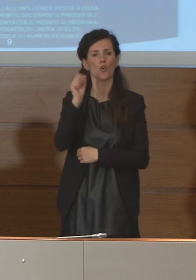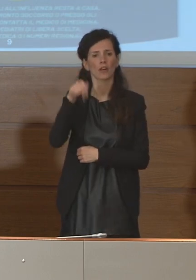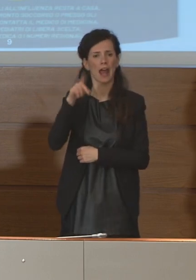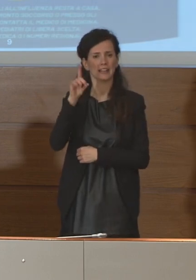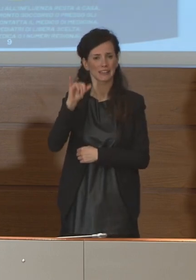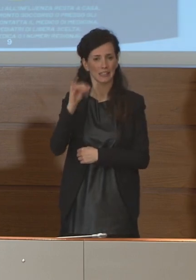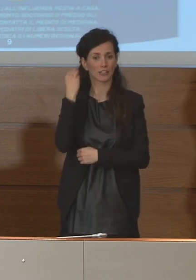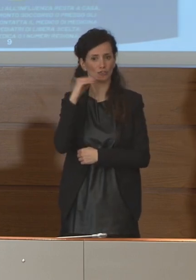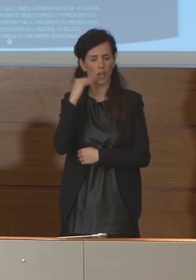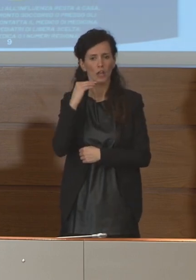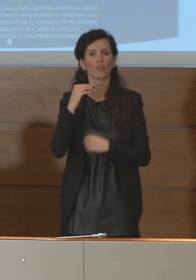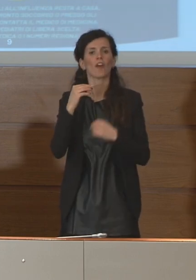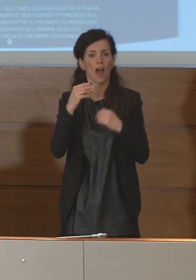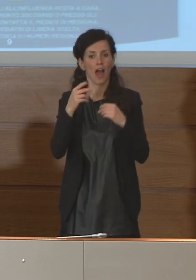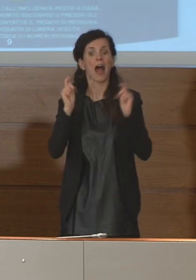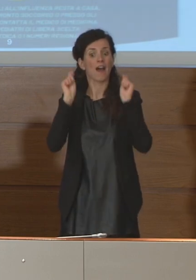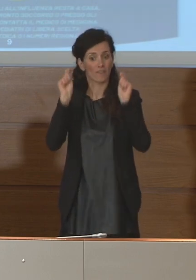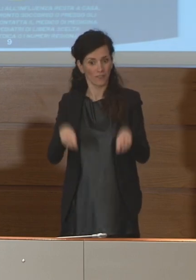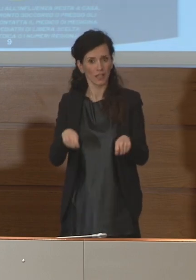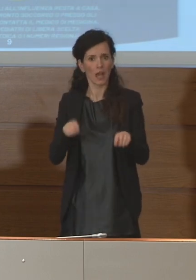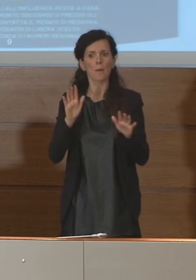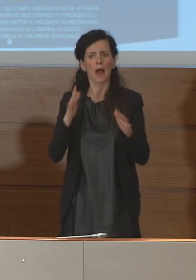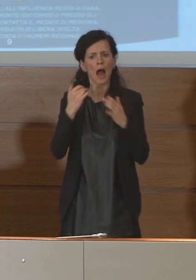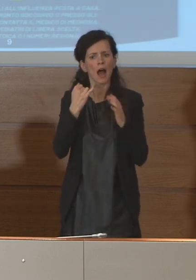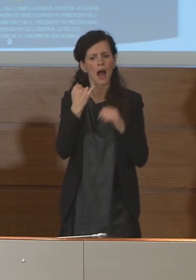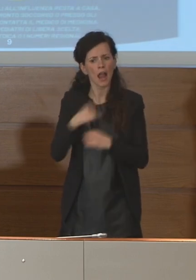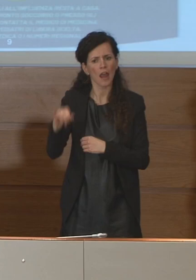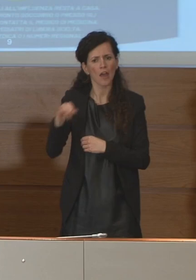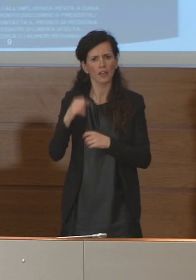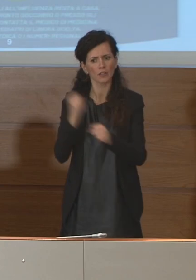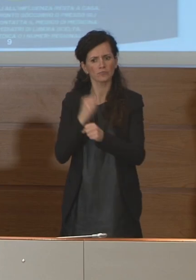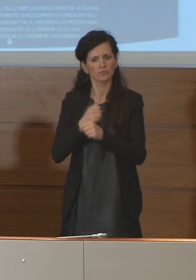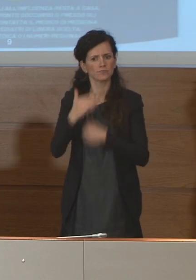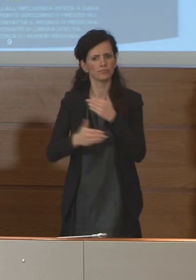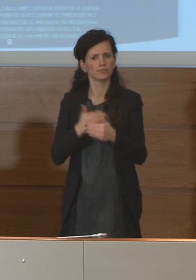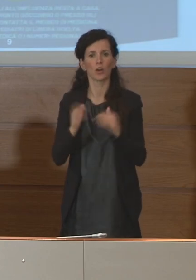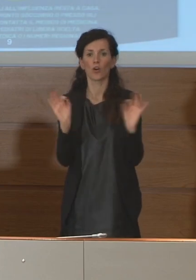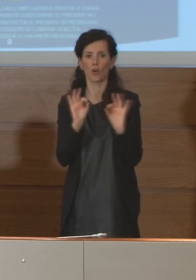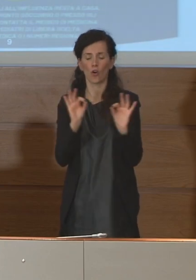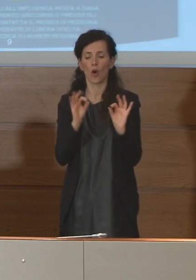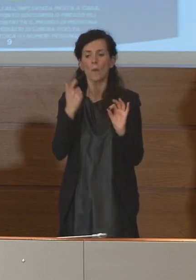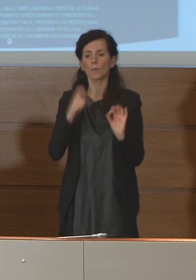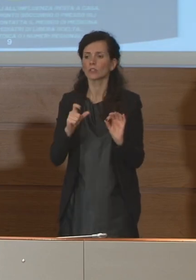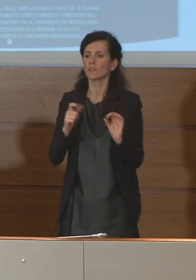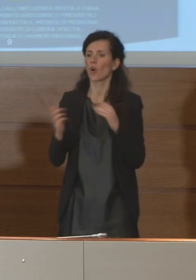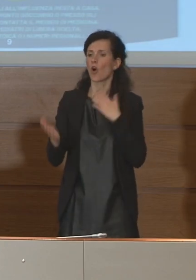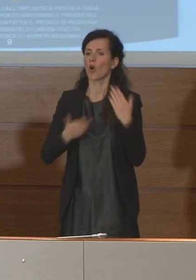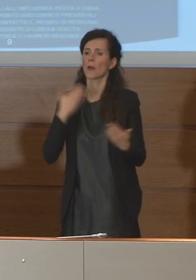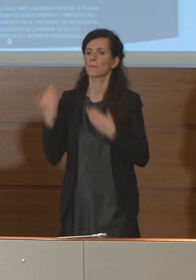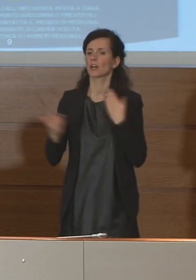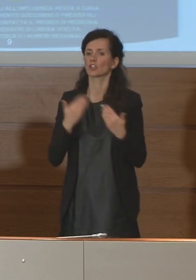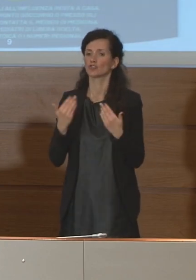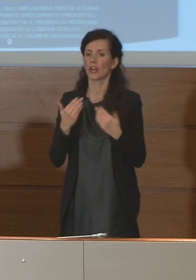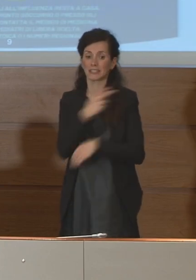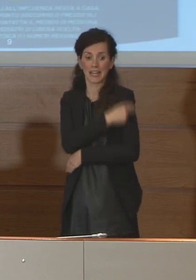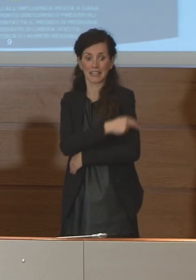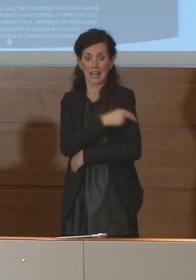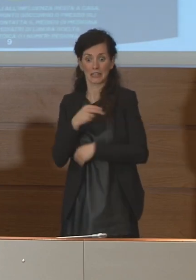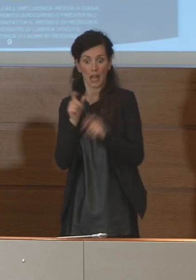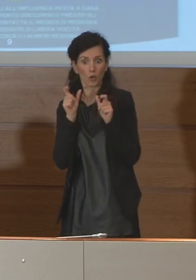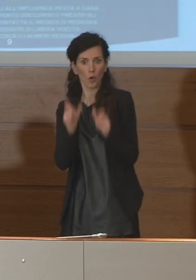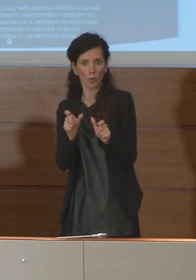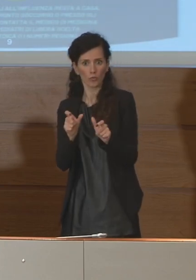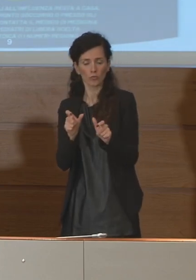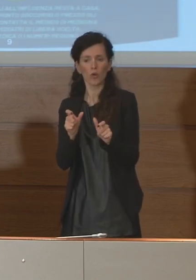operato perché quando si vede una maxi emergenza dal punto di vista sanitario noi mettiamo in piedi